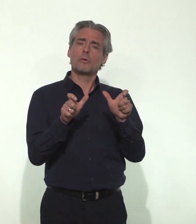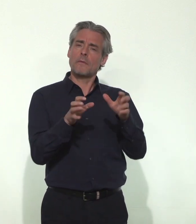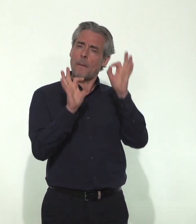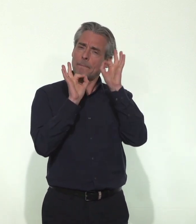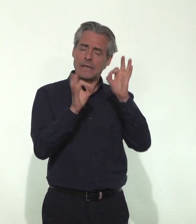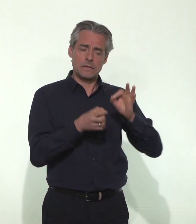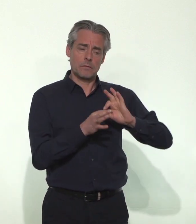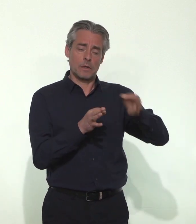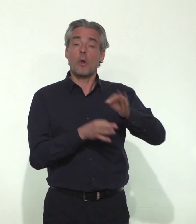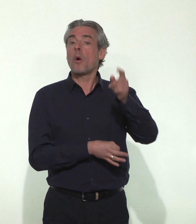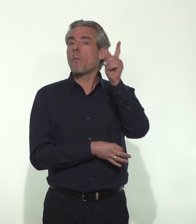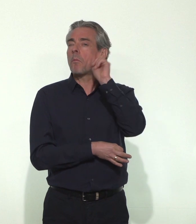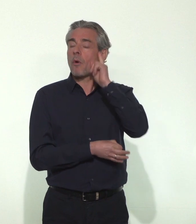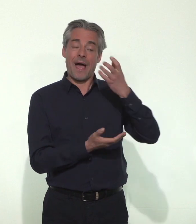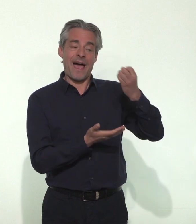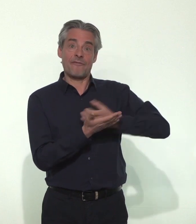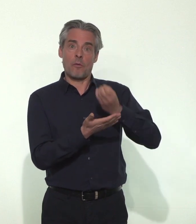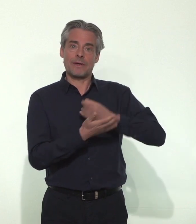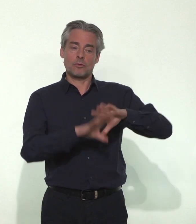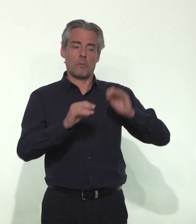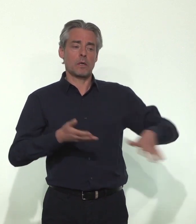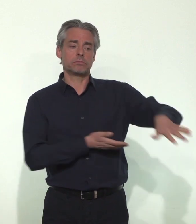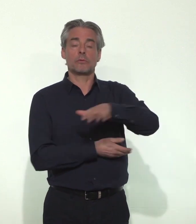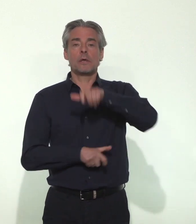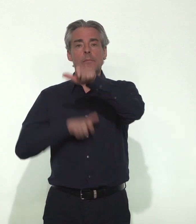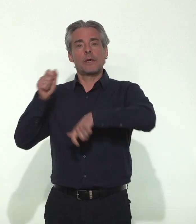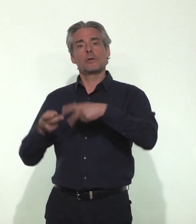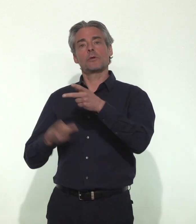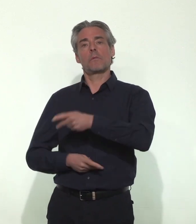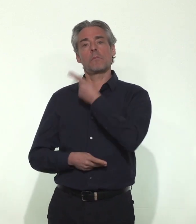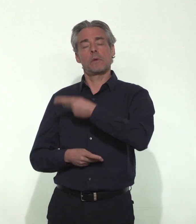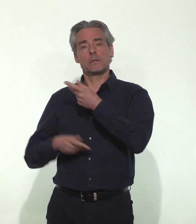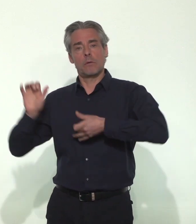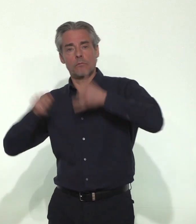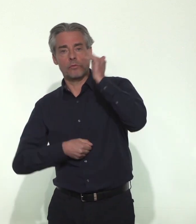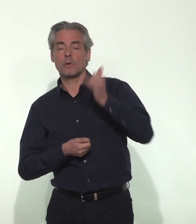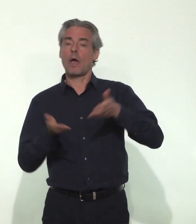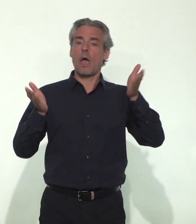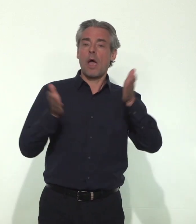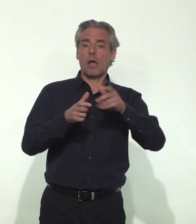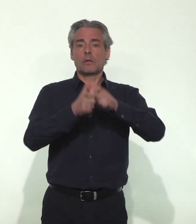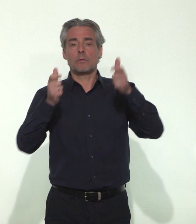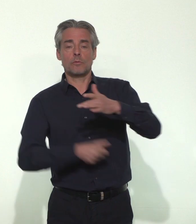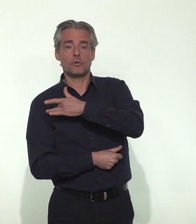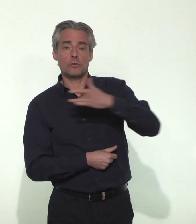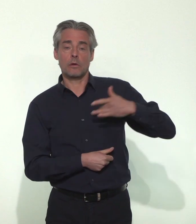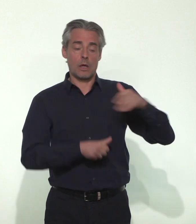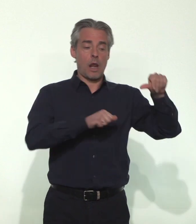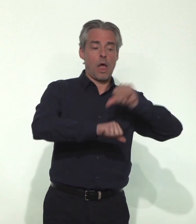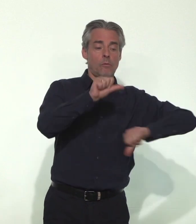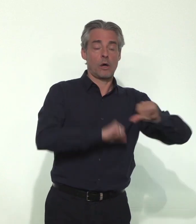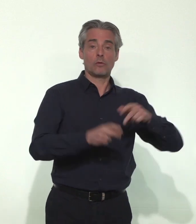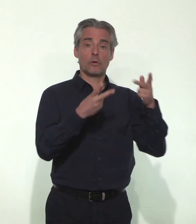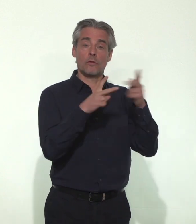l'épidémie grâce aux remontées d'informations de terrain, des médecins volontaires, des établissements de santé, des laboratoires de ville, mais